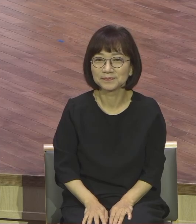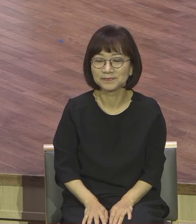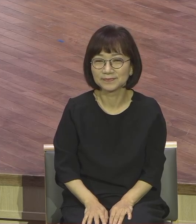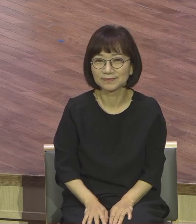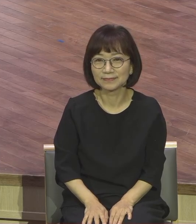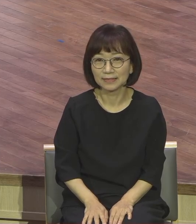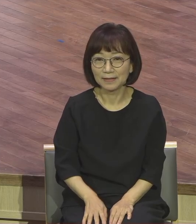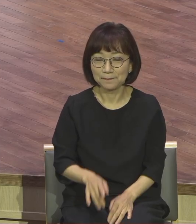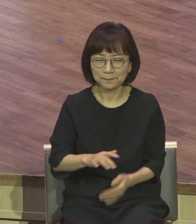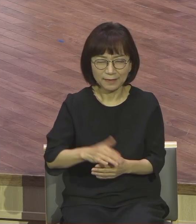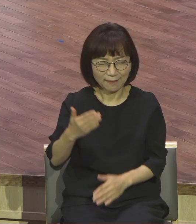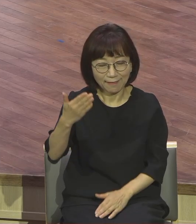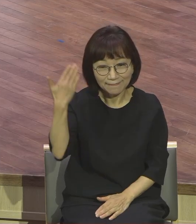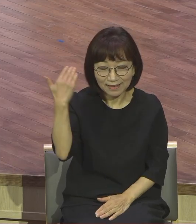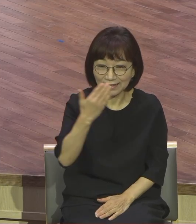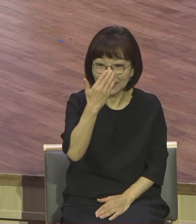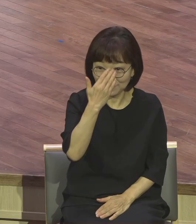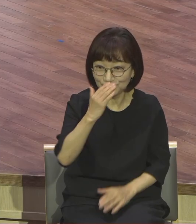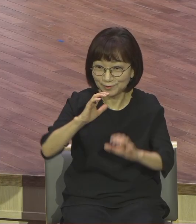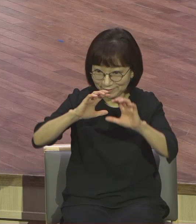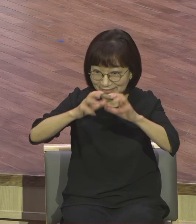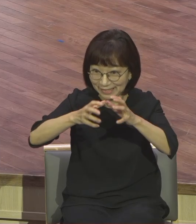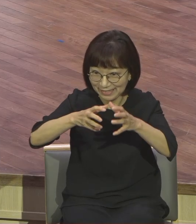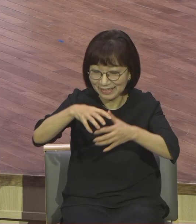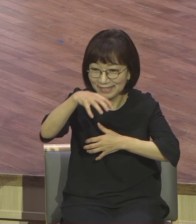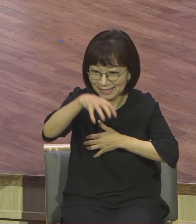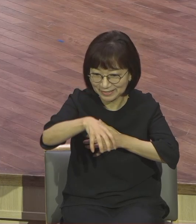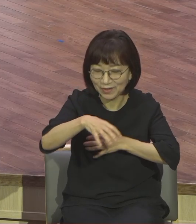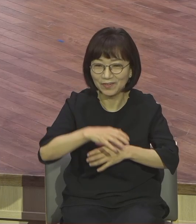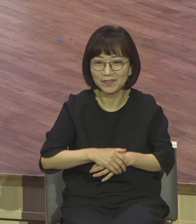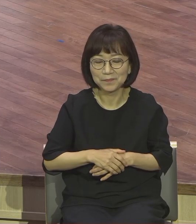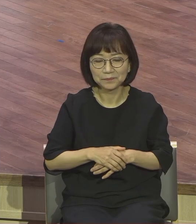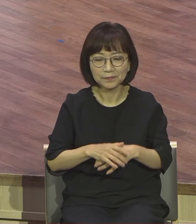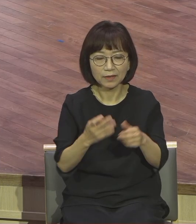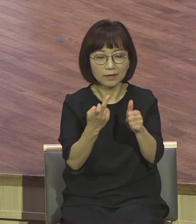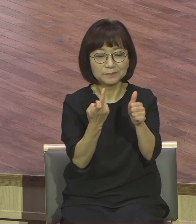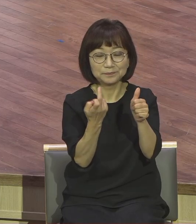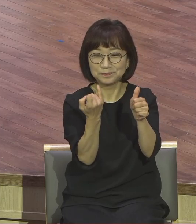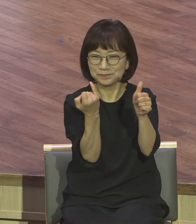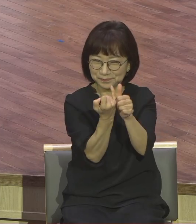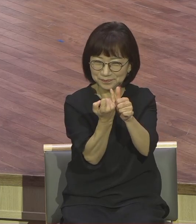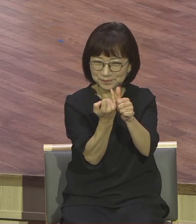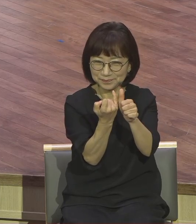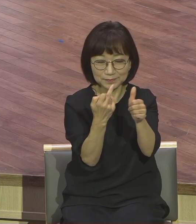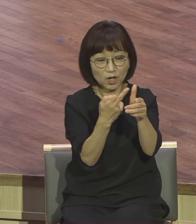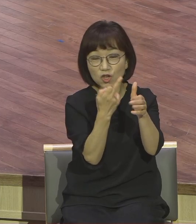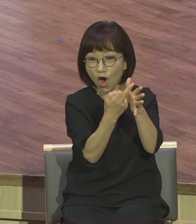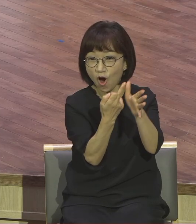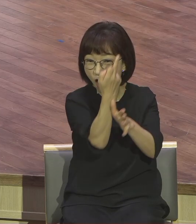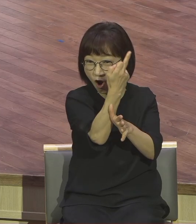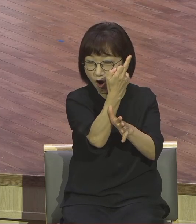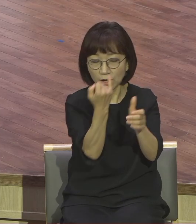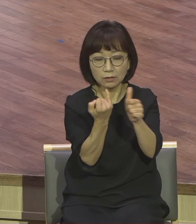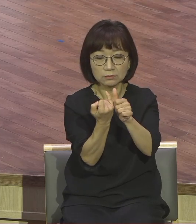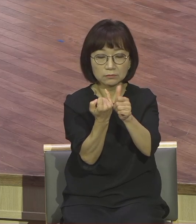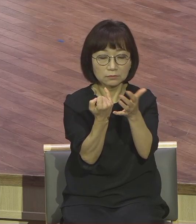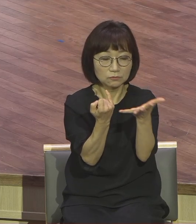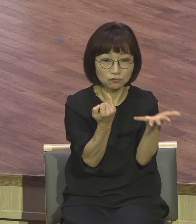당시에는 맞는 말이에요. 유대의 사회에서는 형이 후사가 없이 죽으면 동생이